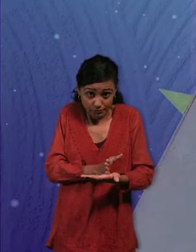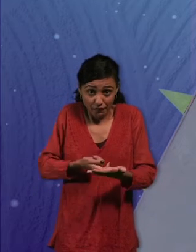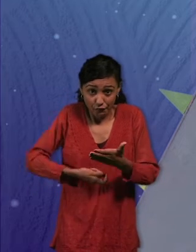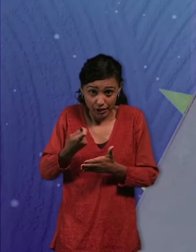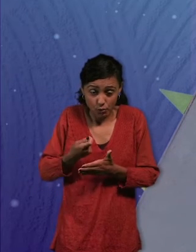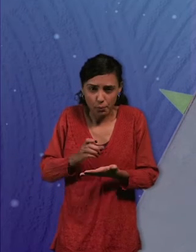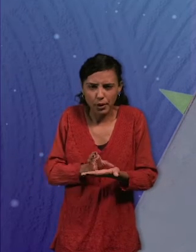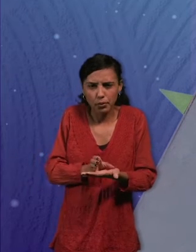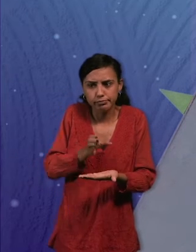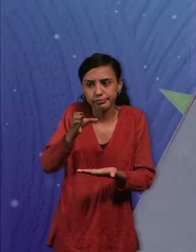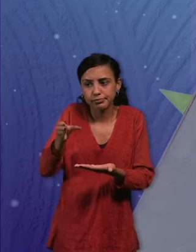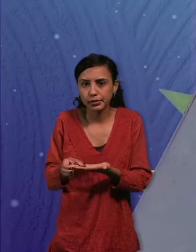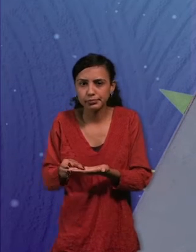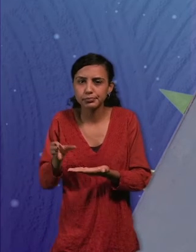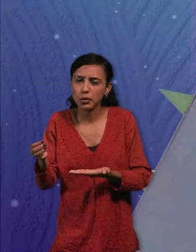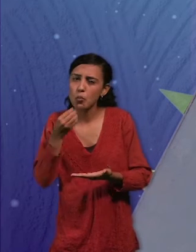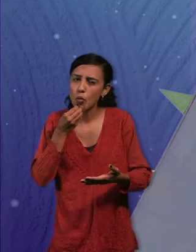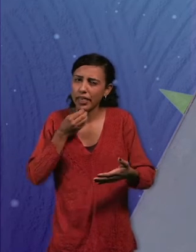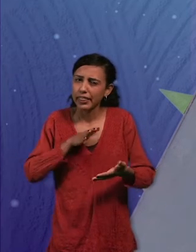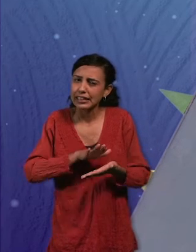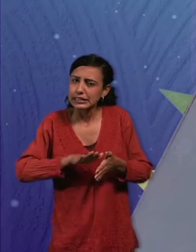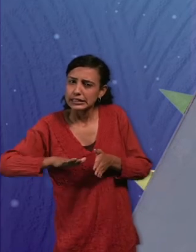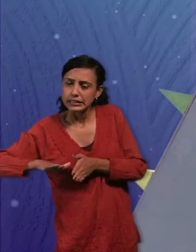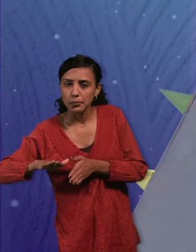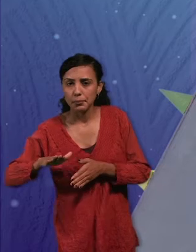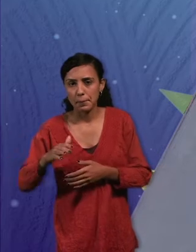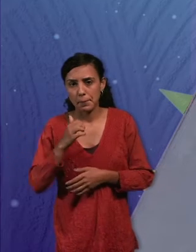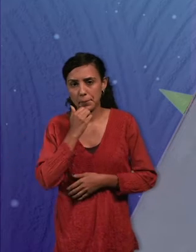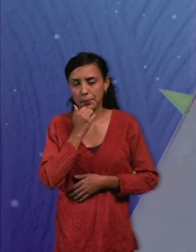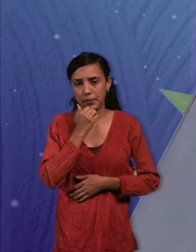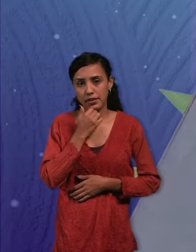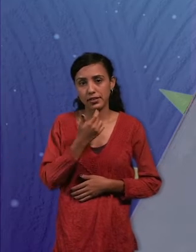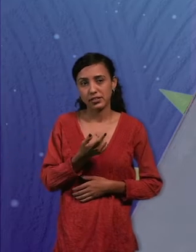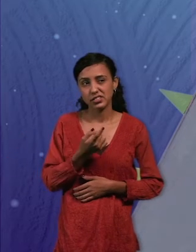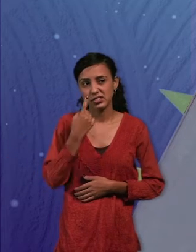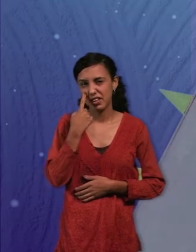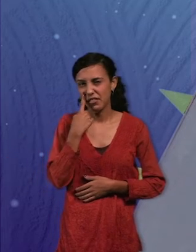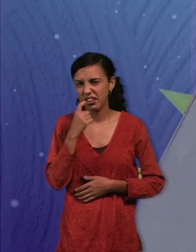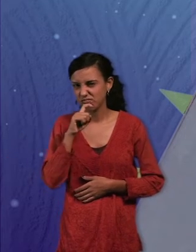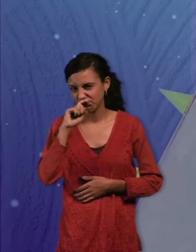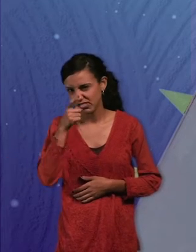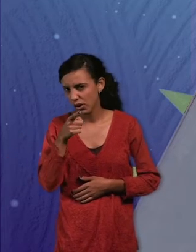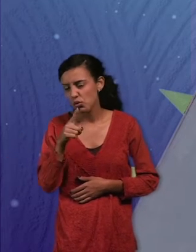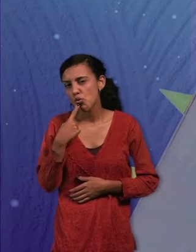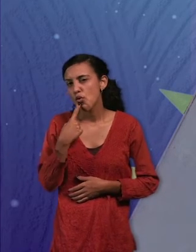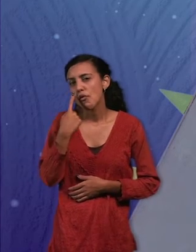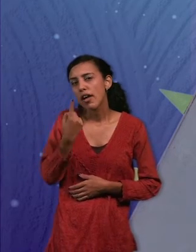levantamos y lo colocamos, se nos puede desplazar sobre la superficie y se va a ver el movimiento feo. No se va a ver un movimiento fluido y